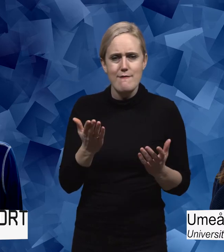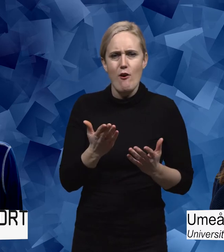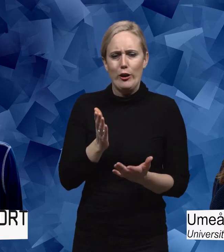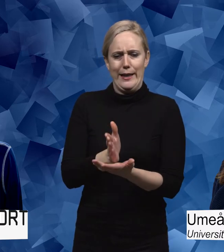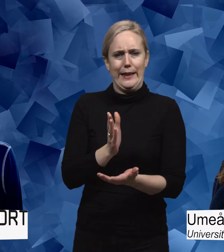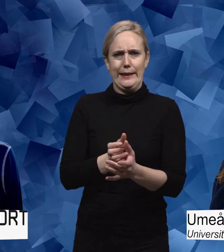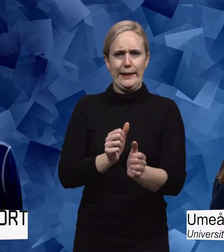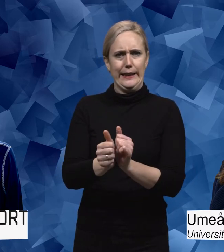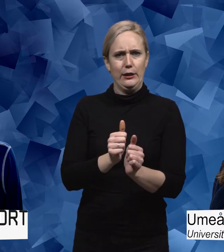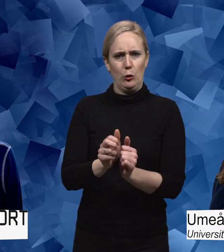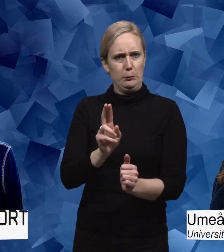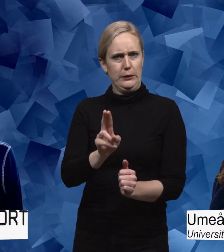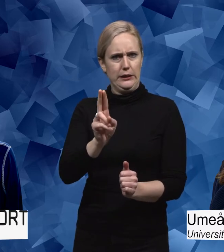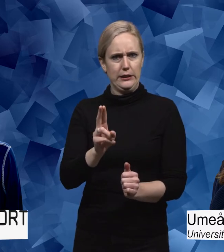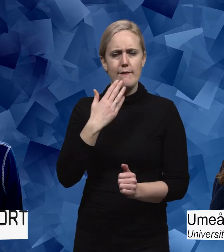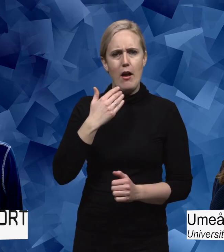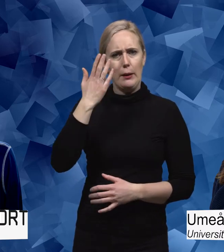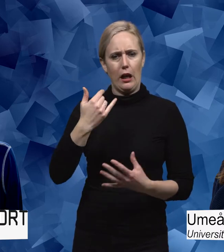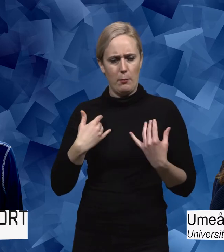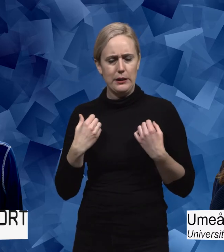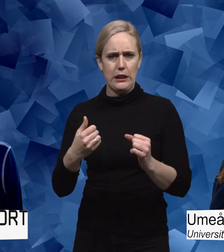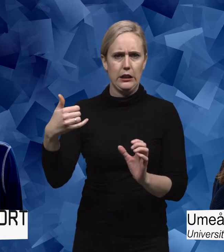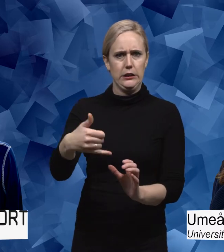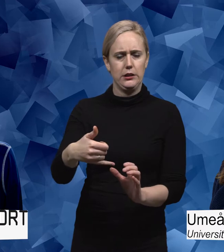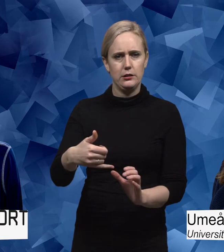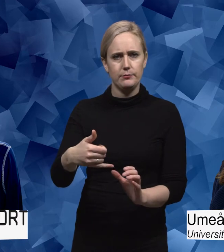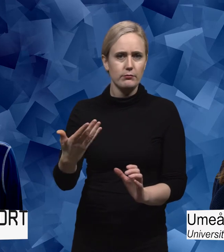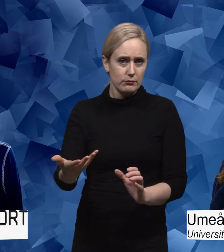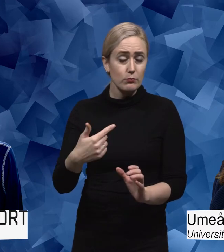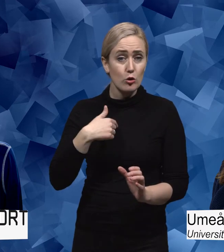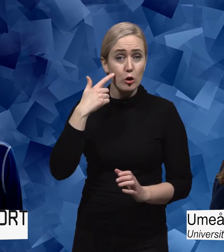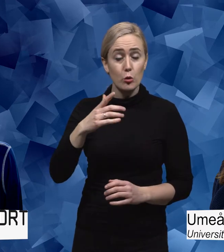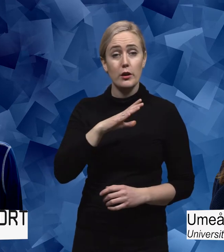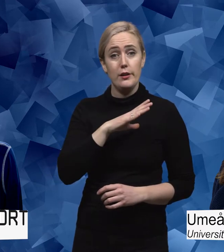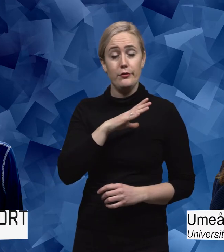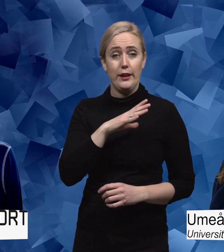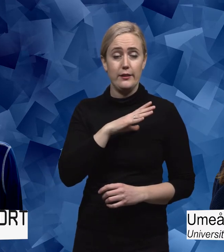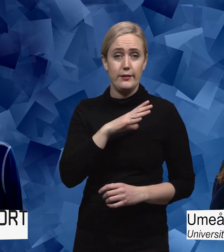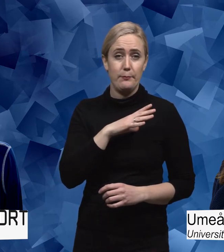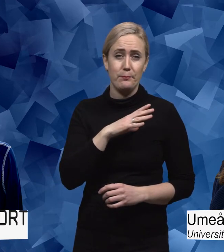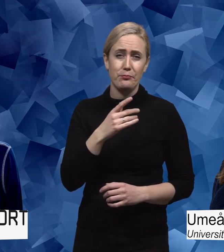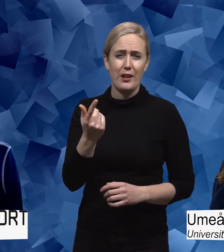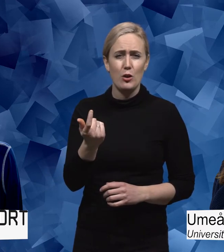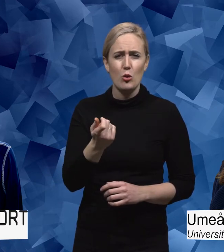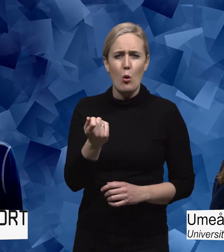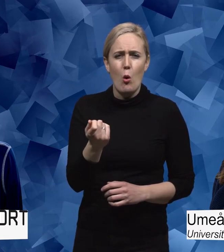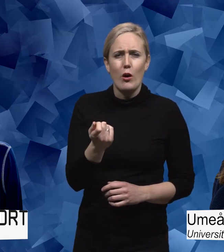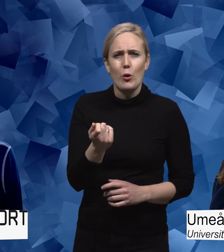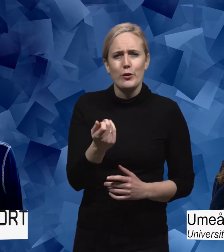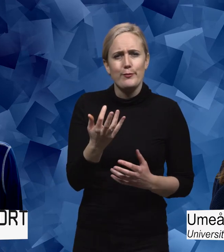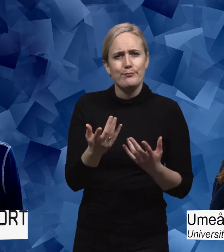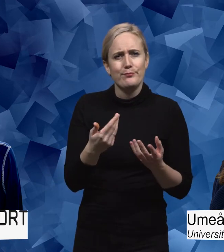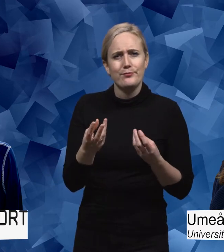riktig idrott bör vara och vem som kan prestera riktig idrott. Och det är där tror jag att det finns någonting